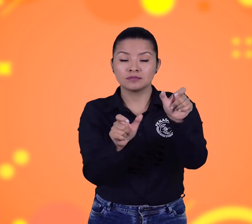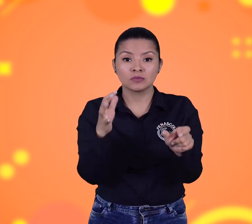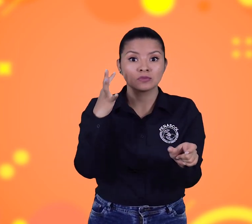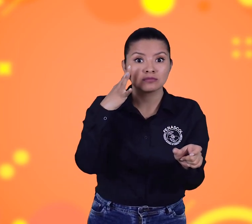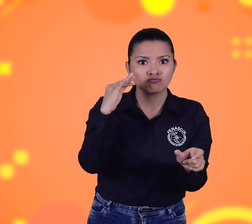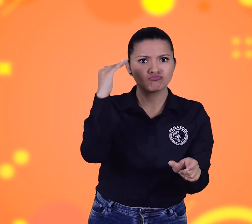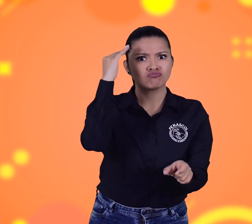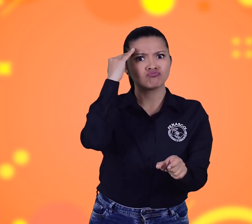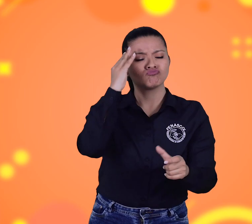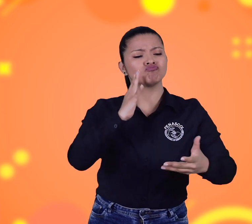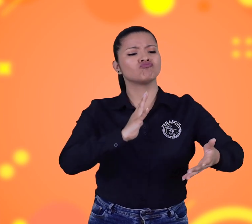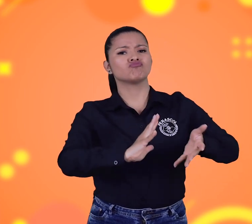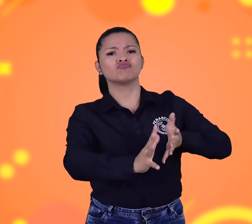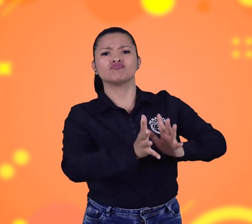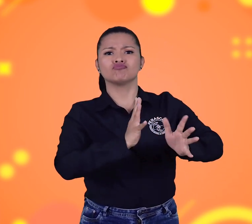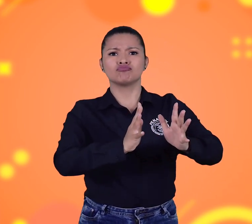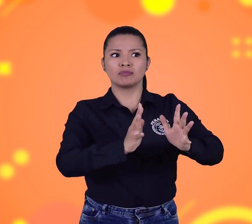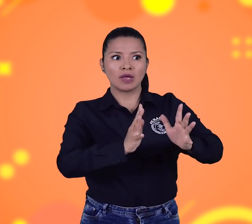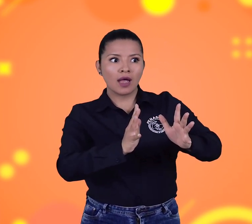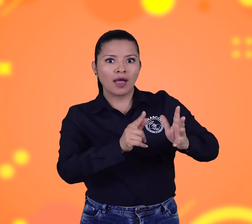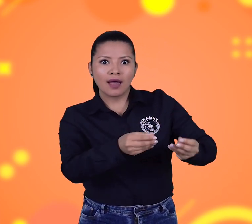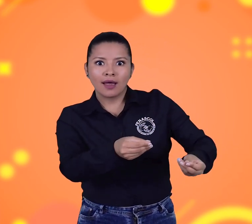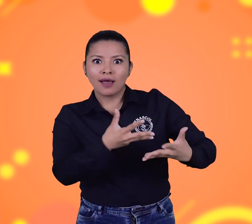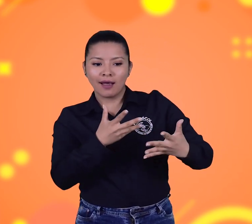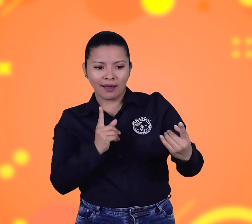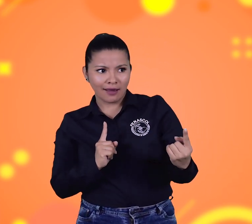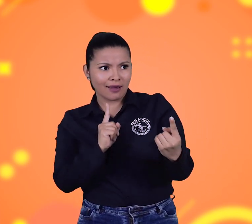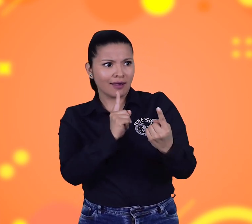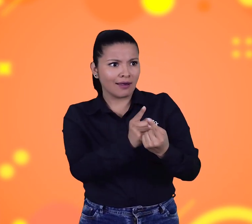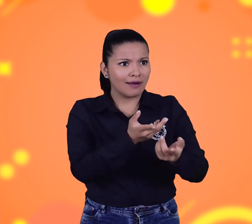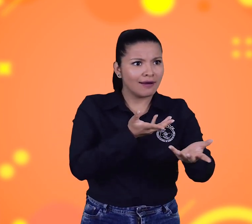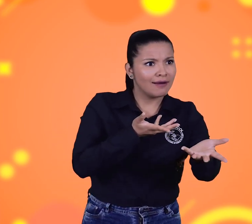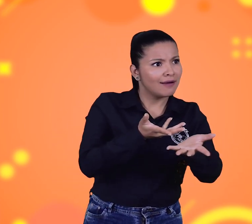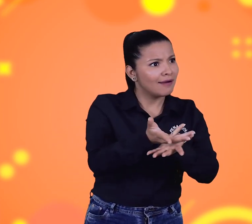funcionarios aprendieran lengua de señas, nos brindarían espacios accesibles.